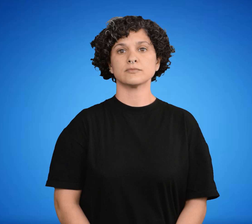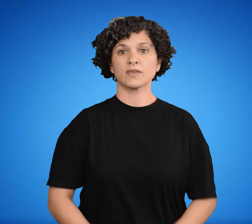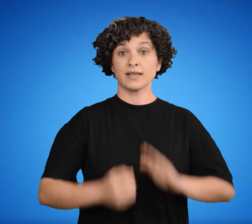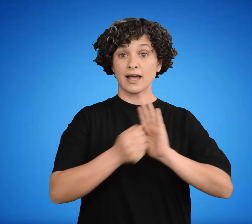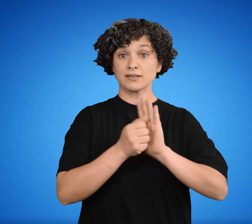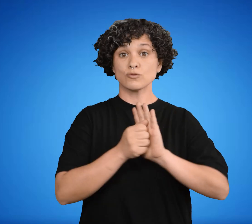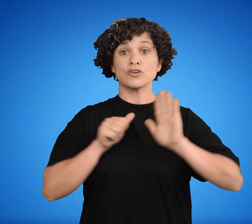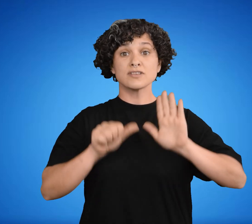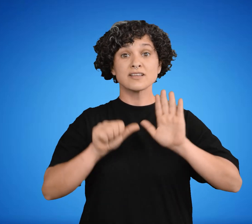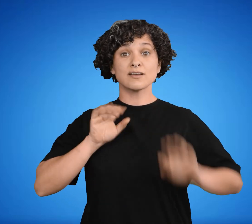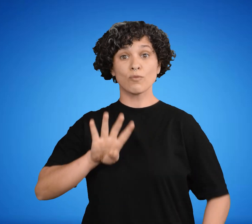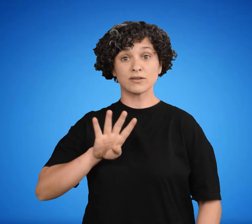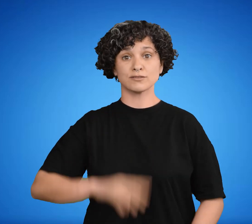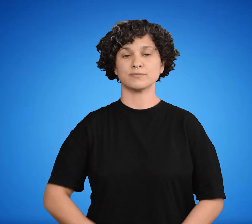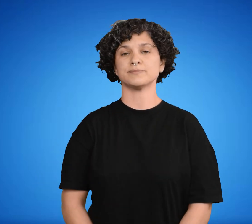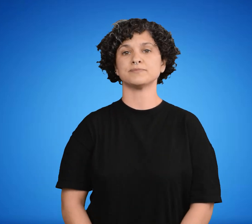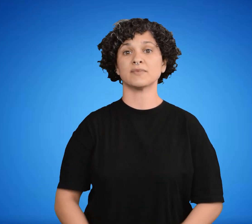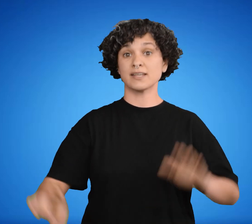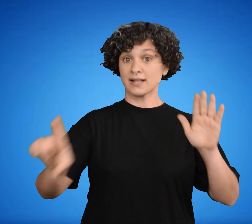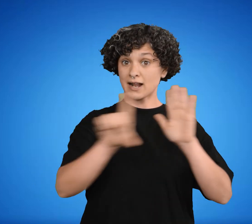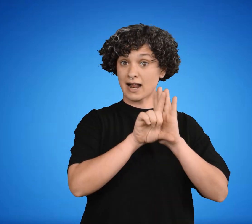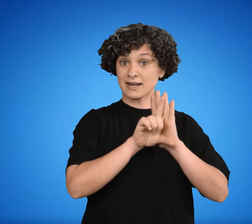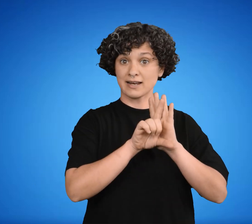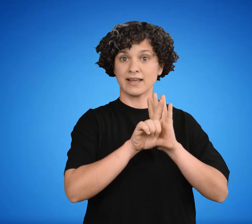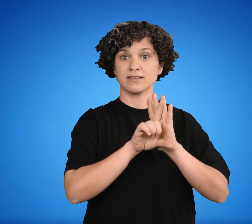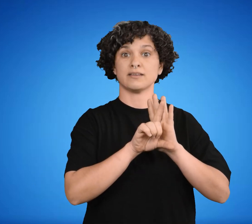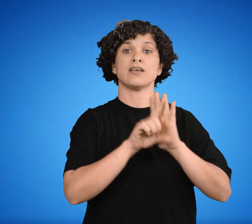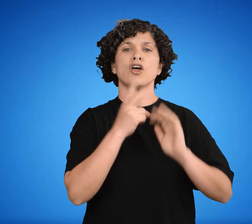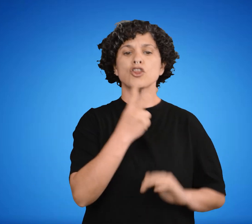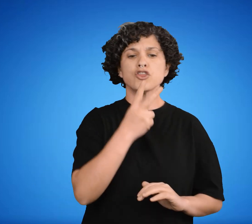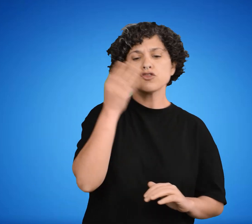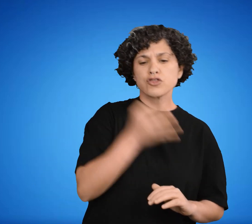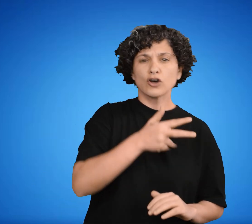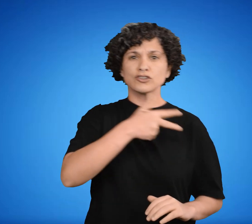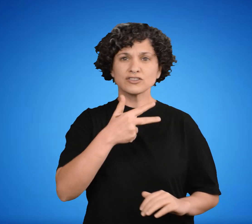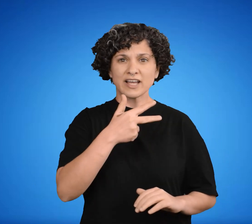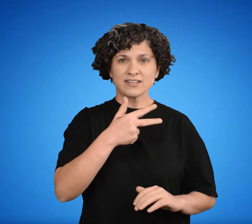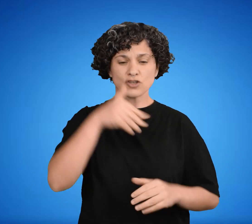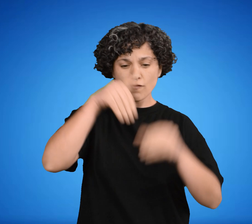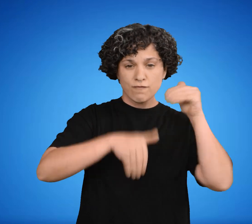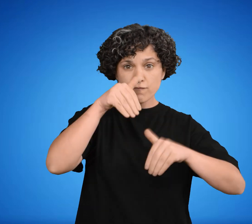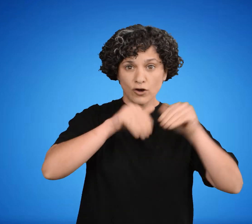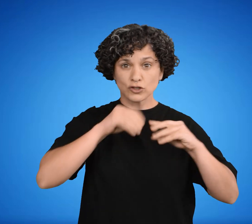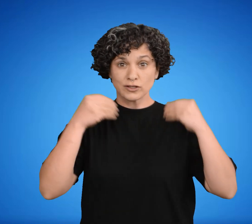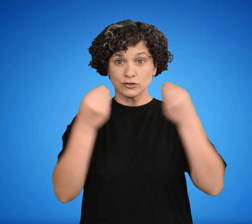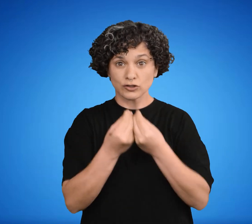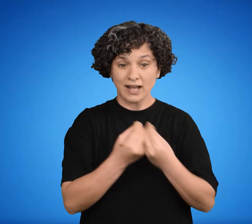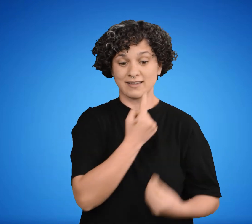Artículo 64. La ley, por dos tercios de votos del total de componentes de cada